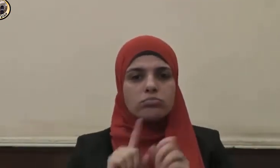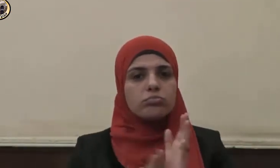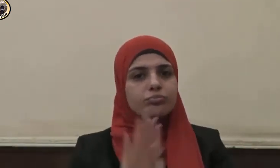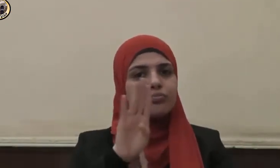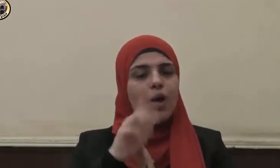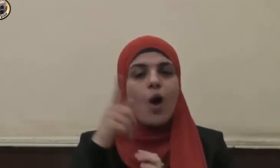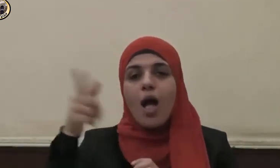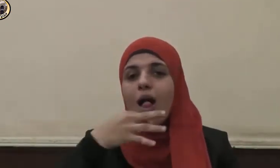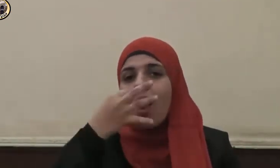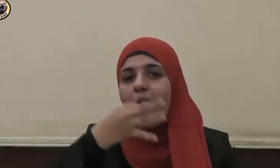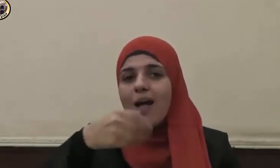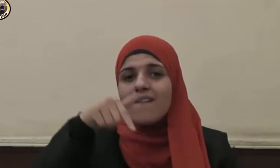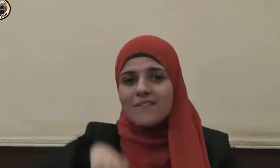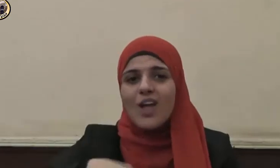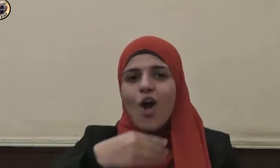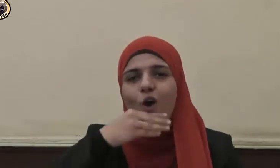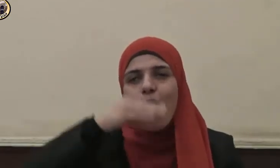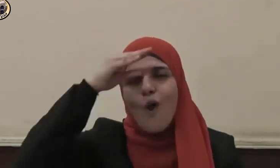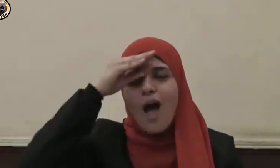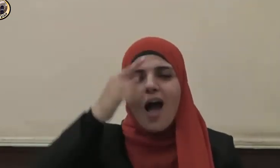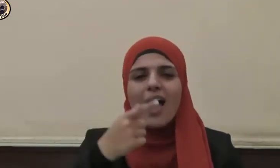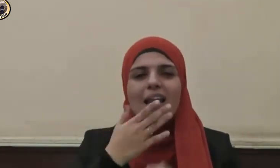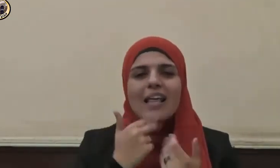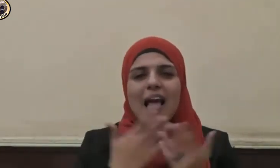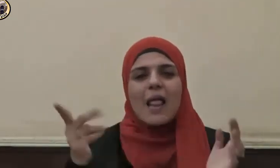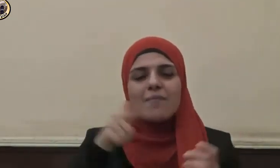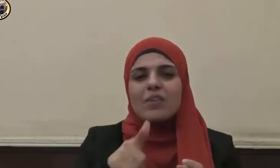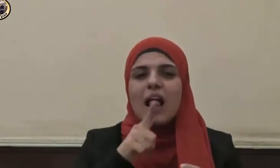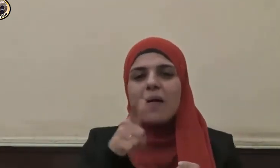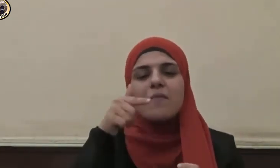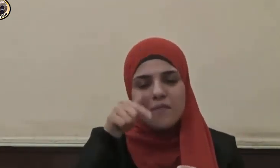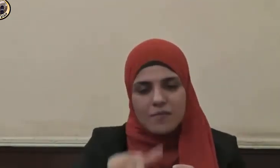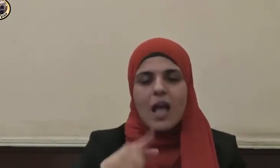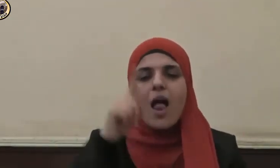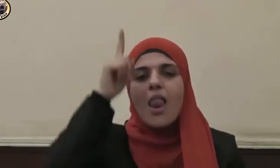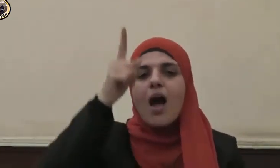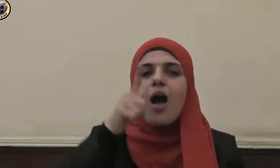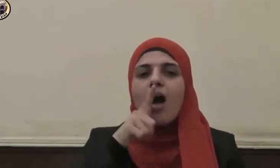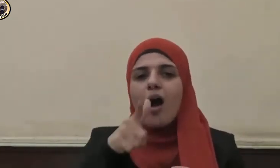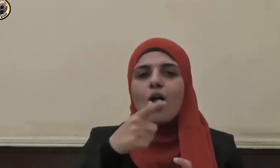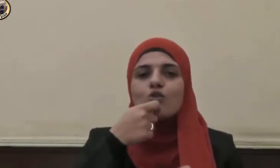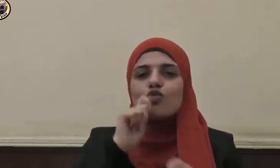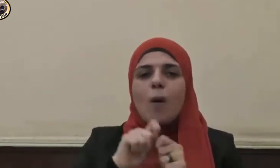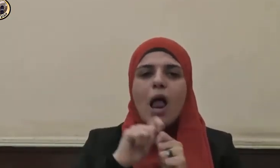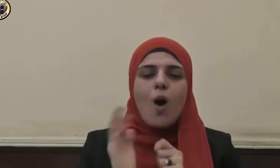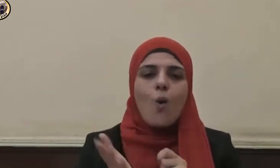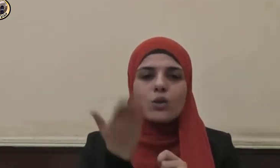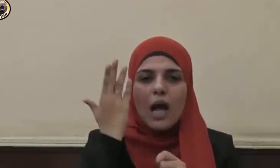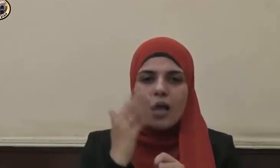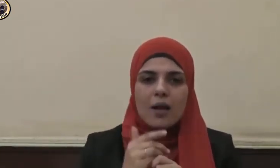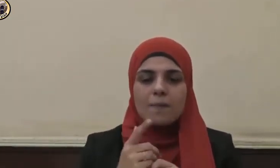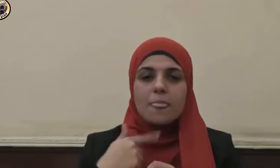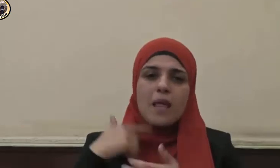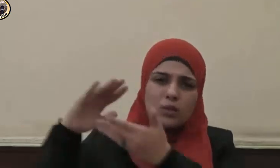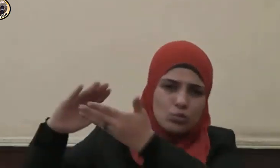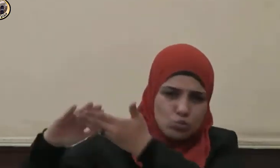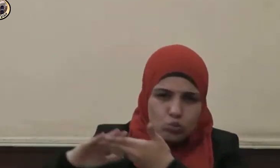الكريم ذلك على لسانه حيث يقول تعالى فأعينوني بقوة